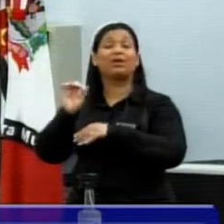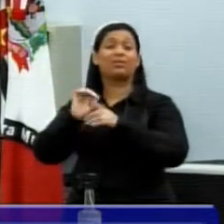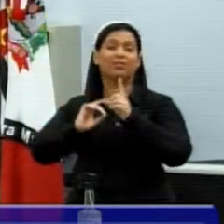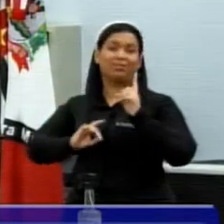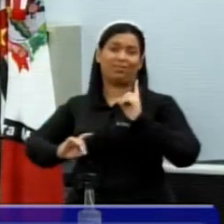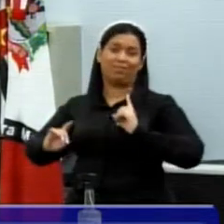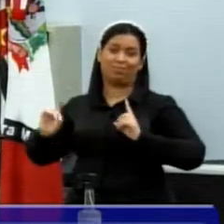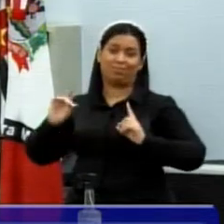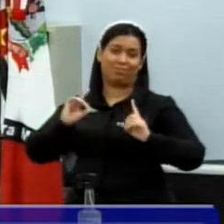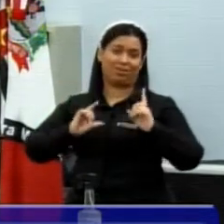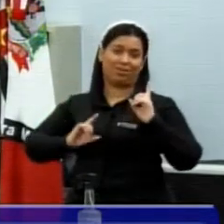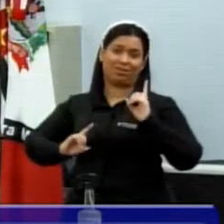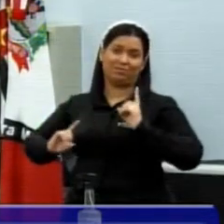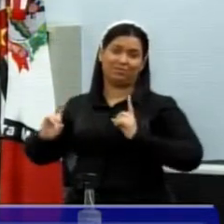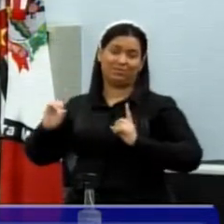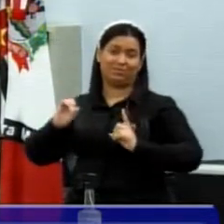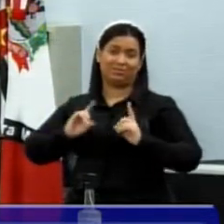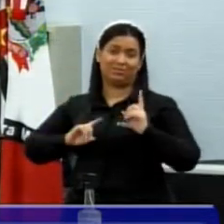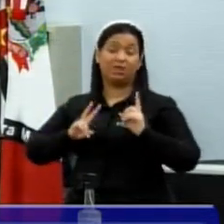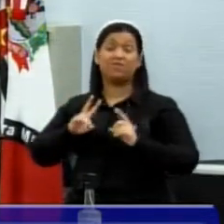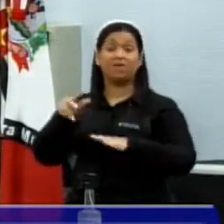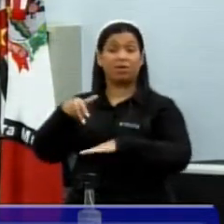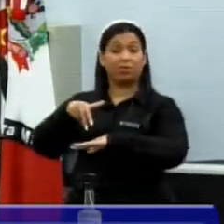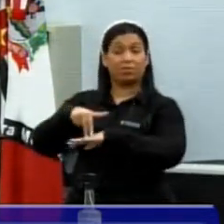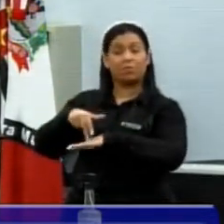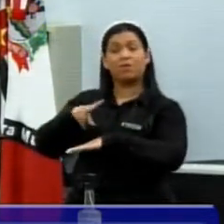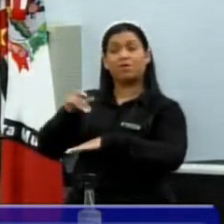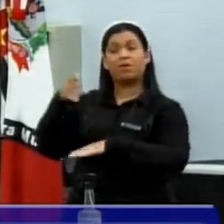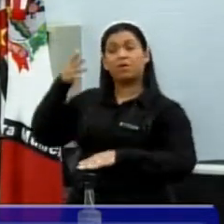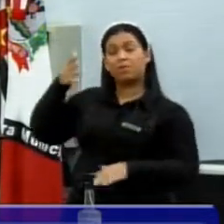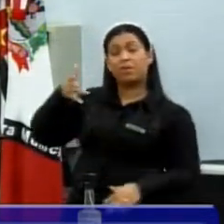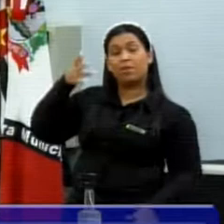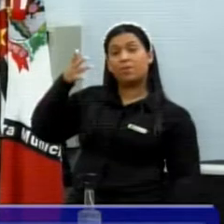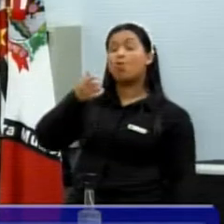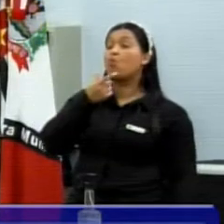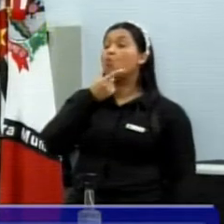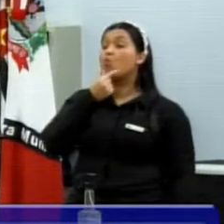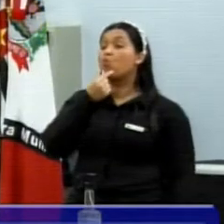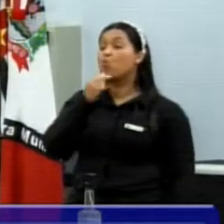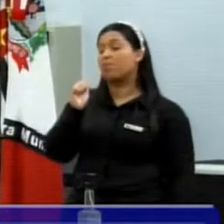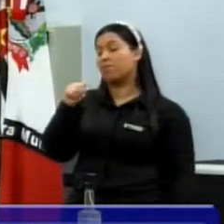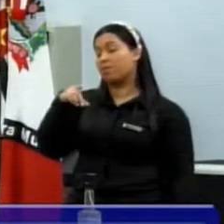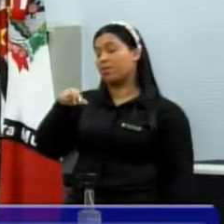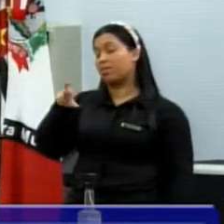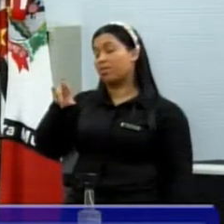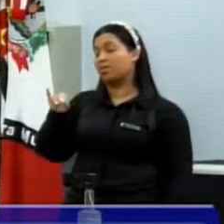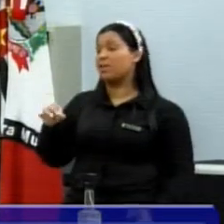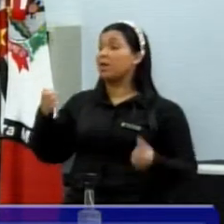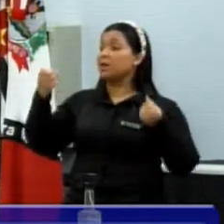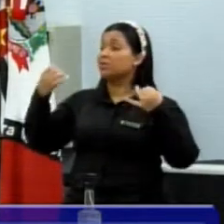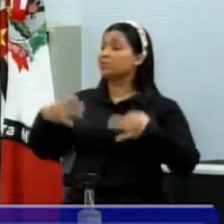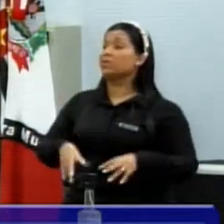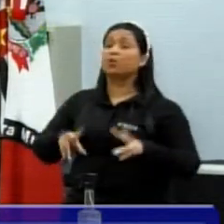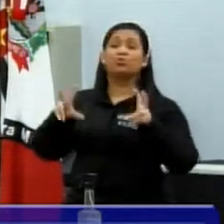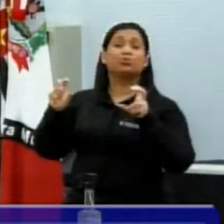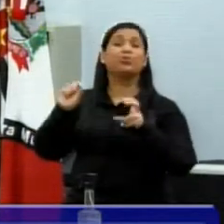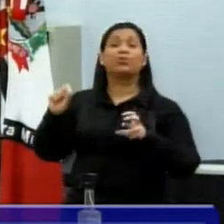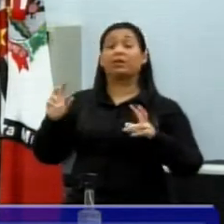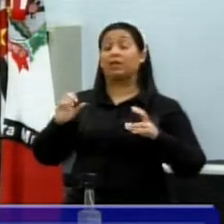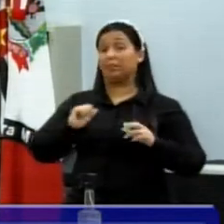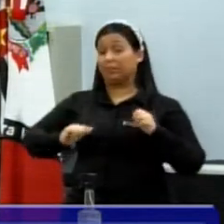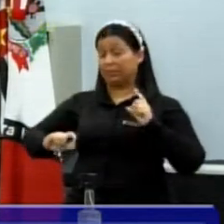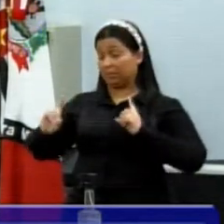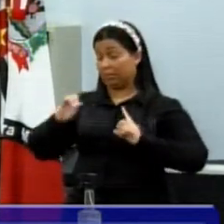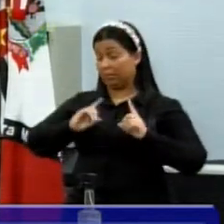é o que nós vamos falar agora na Tribuna Livre, com o doutor André, ele vai estar explicando sobre a depressão e a questão do